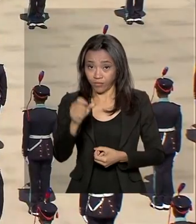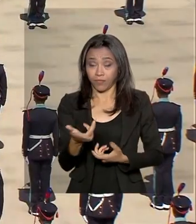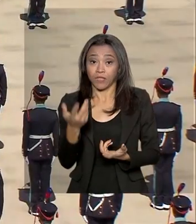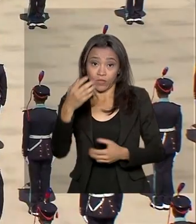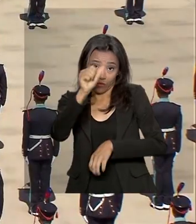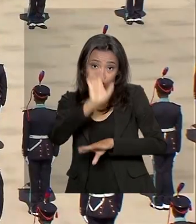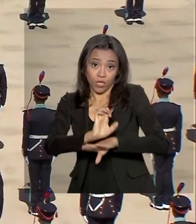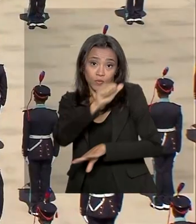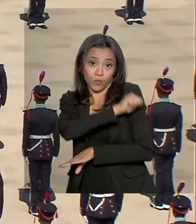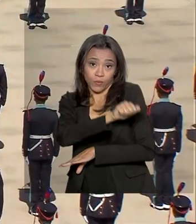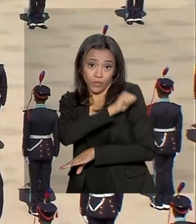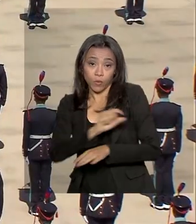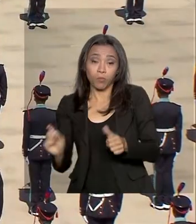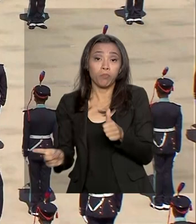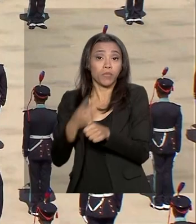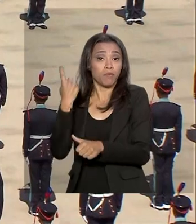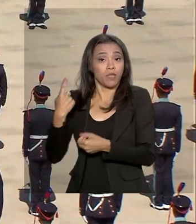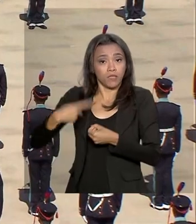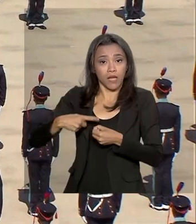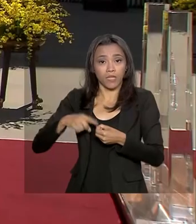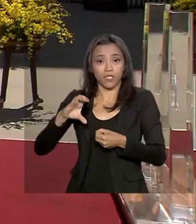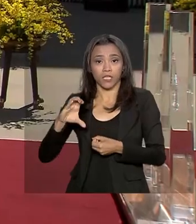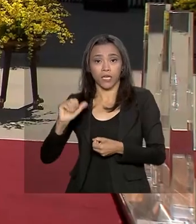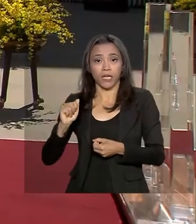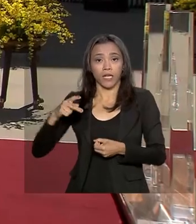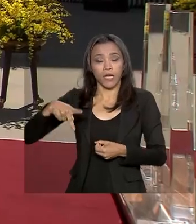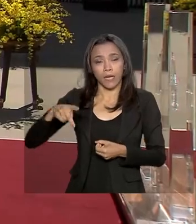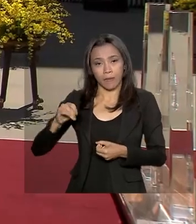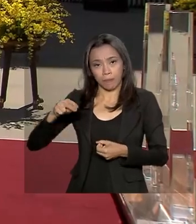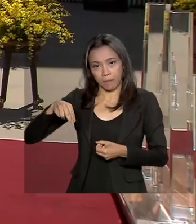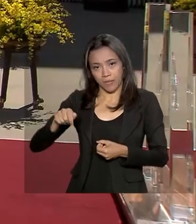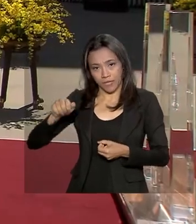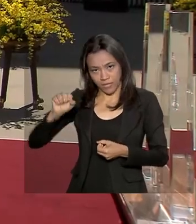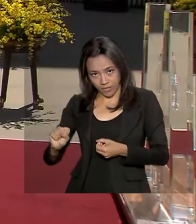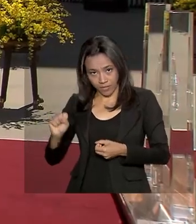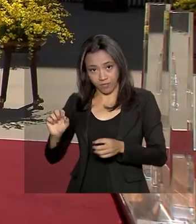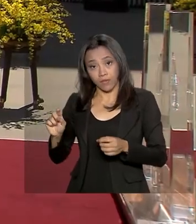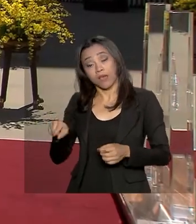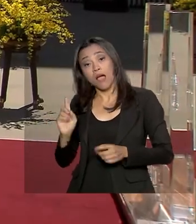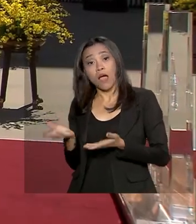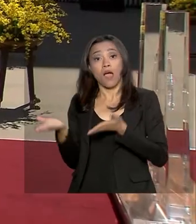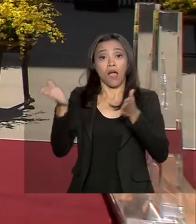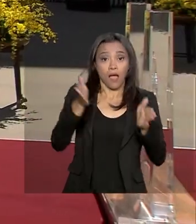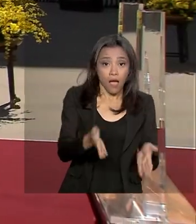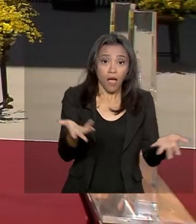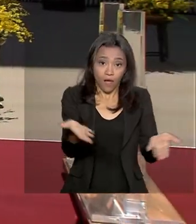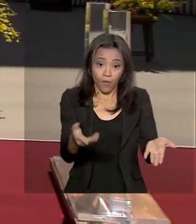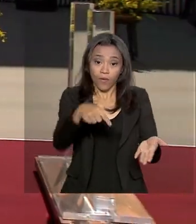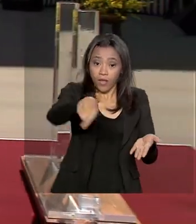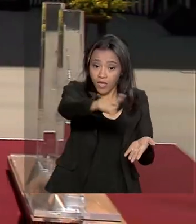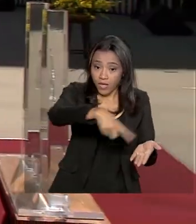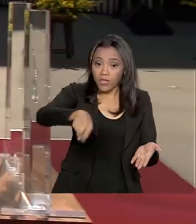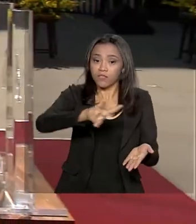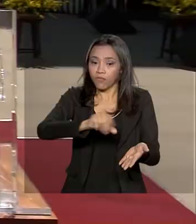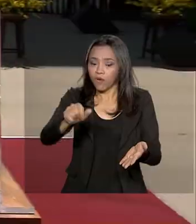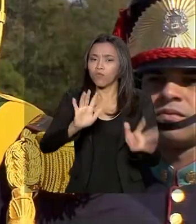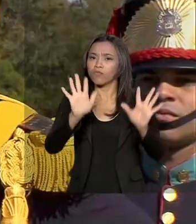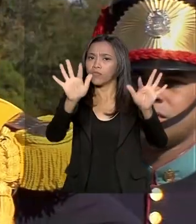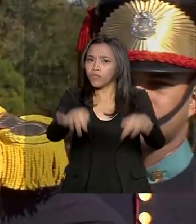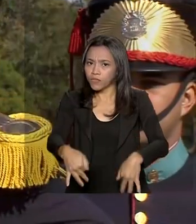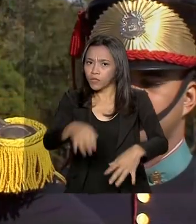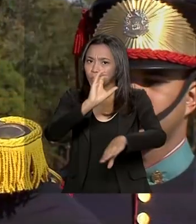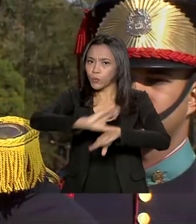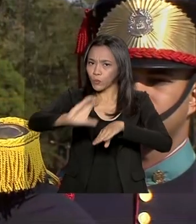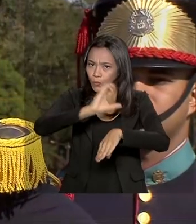foi concluído em Campinas, na Escola Preparatória de Cadetes do Exército. Agora, eles vão terminar o curso, que